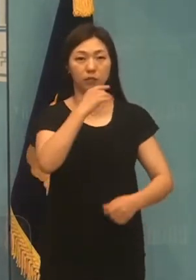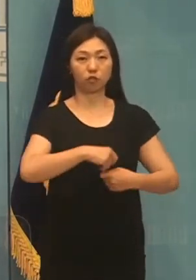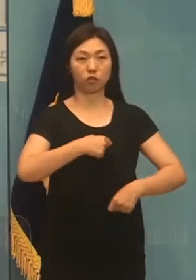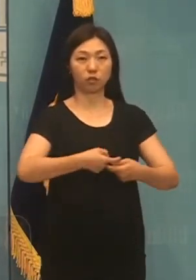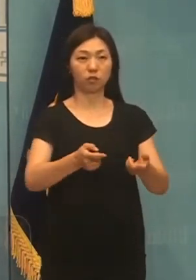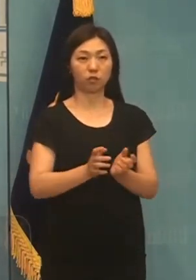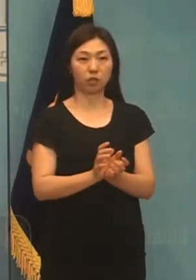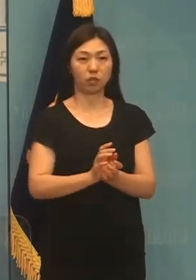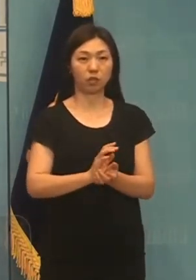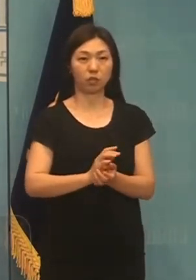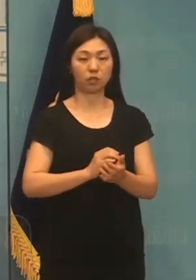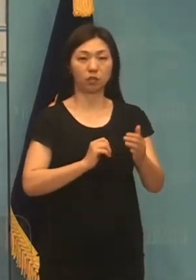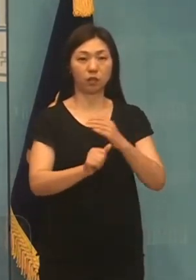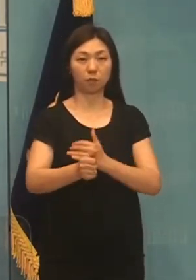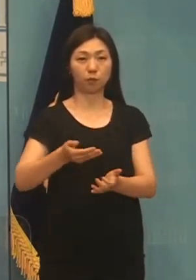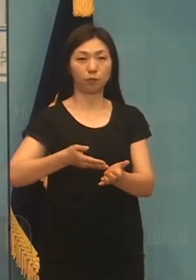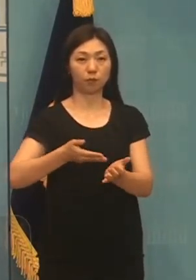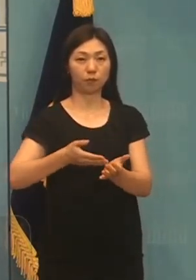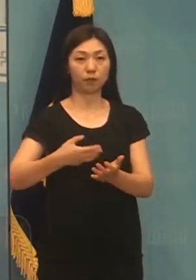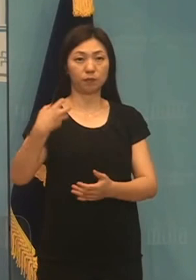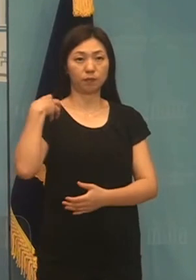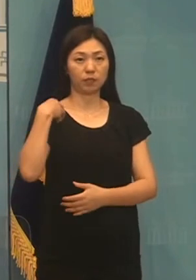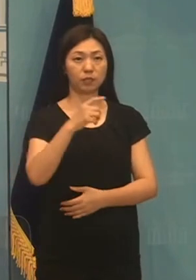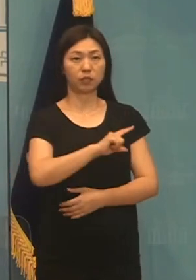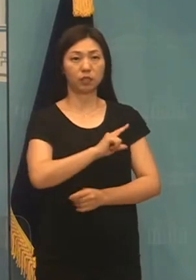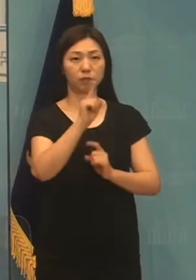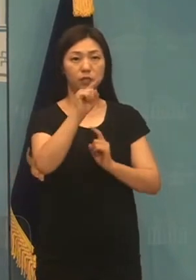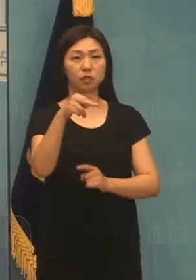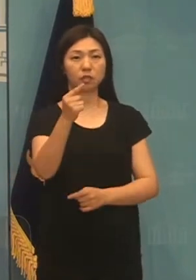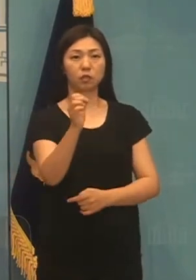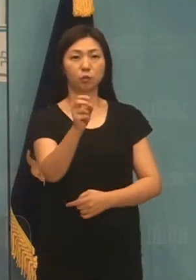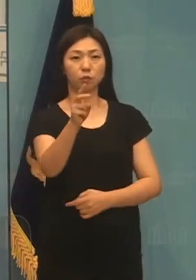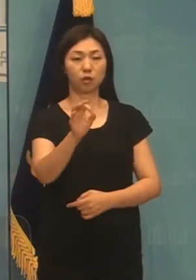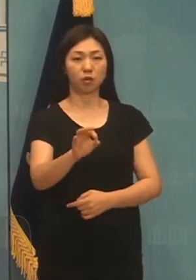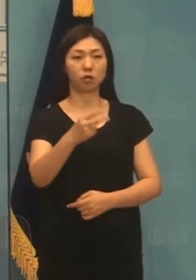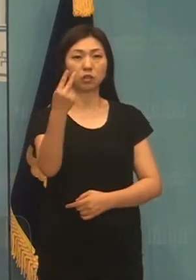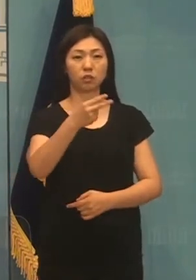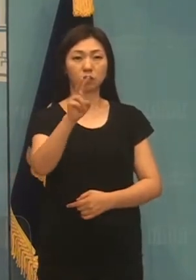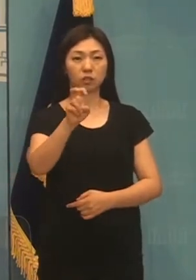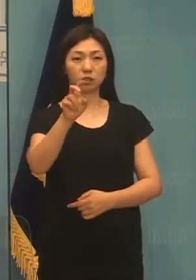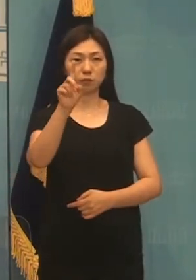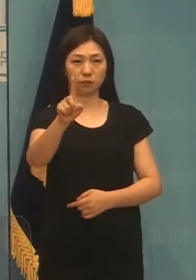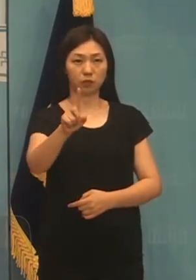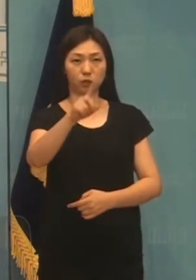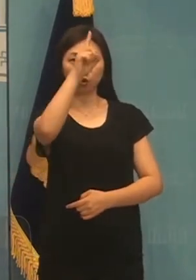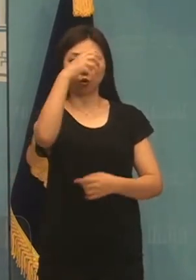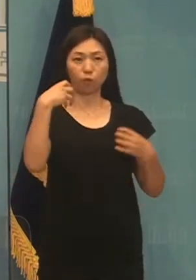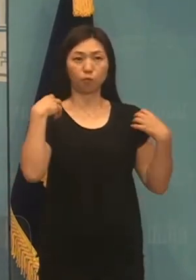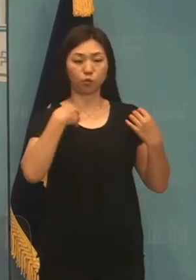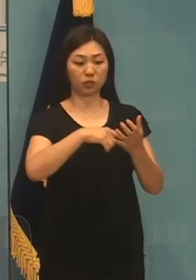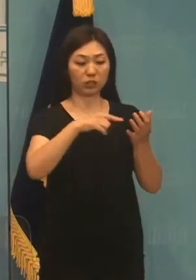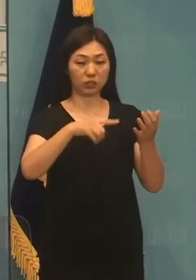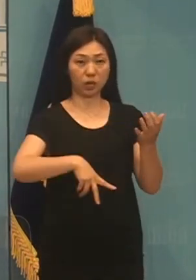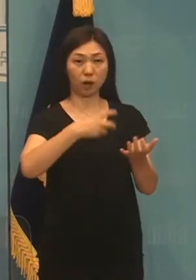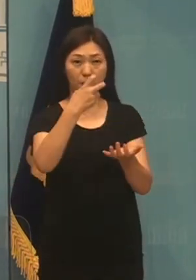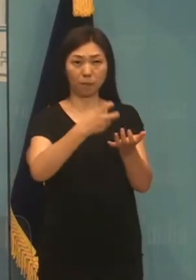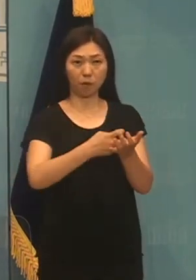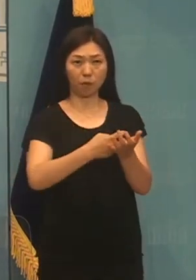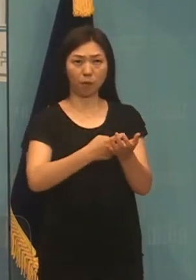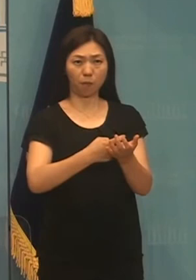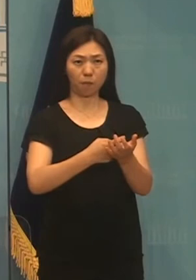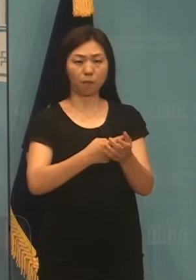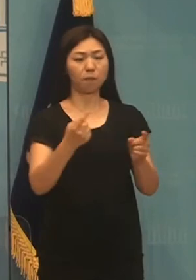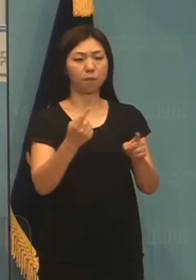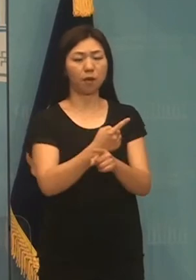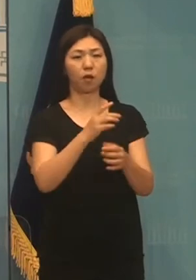정의당 수석 대변인, 정의당 수석 대변인 공략입니다. 2021년 정부 세법 개정안 관련해서 브리핑